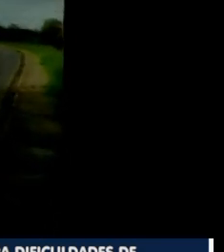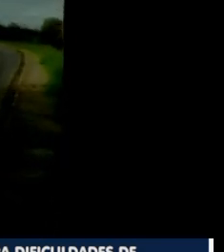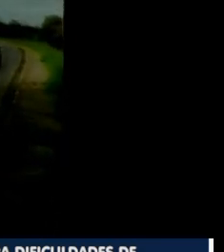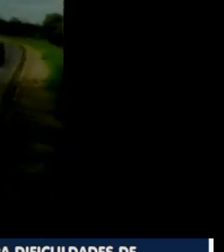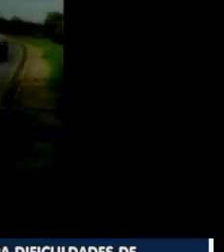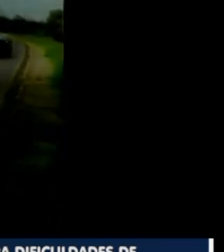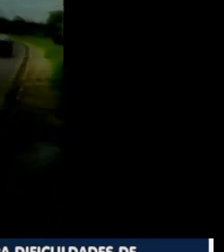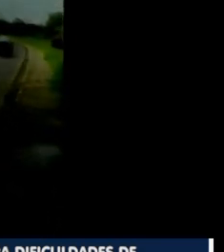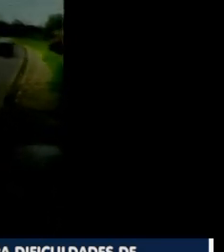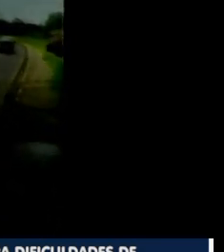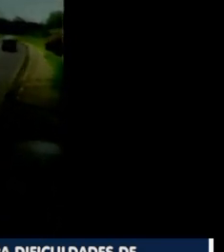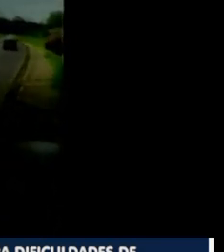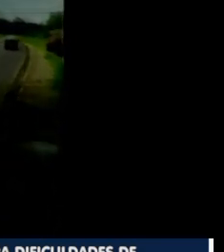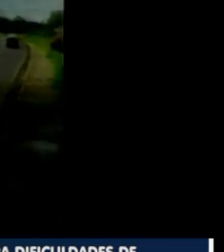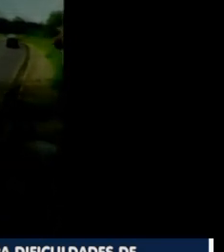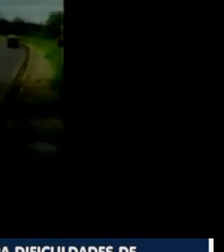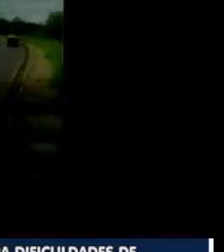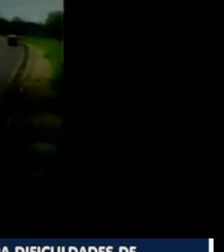passando aqui, ó,